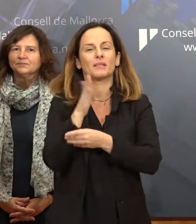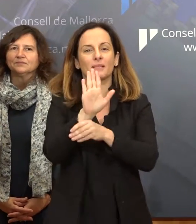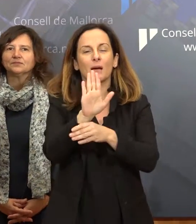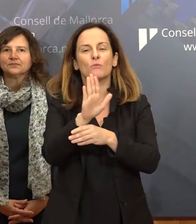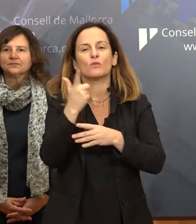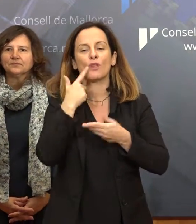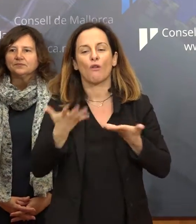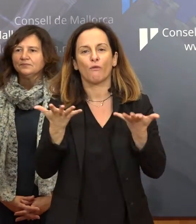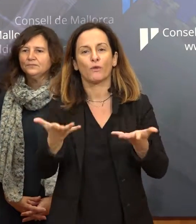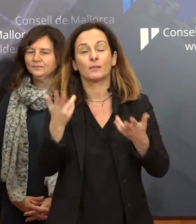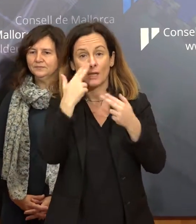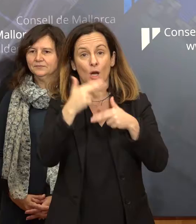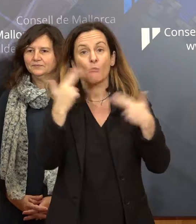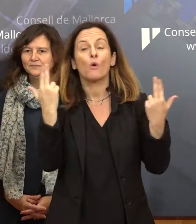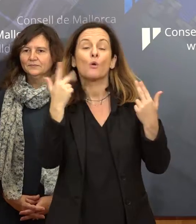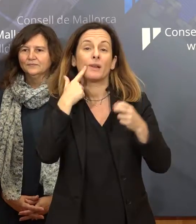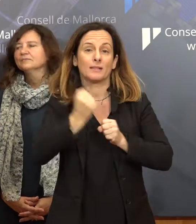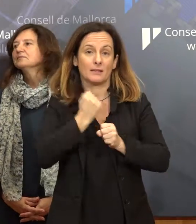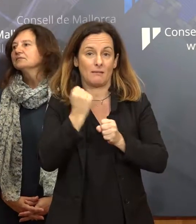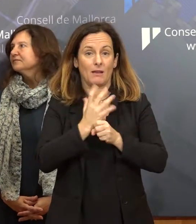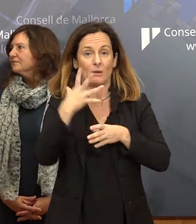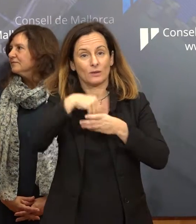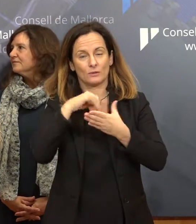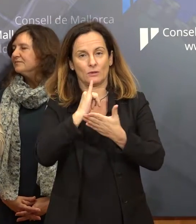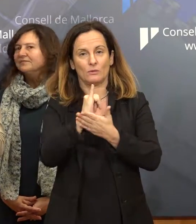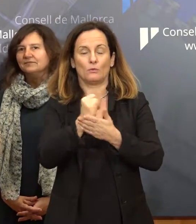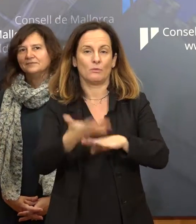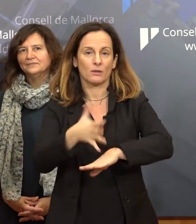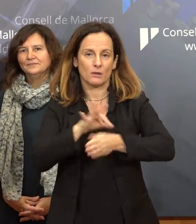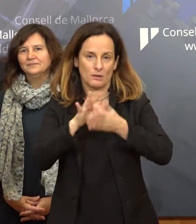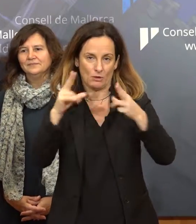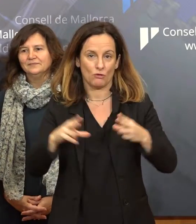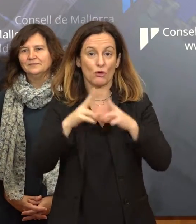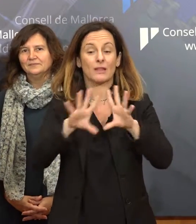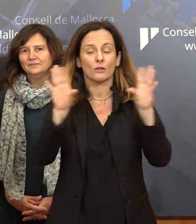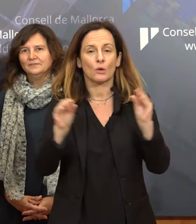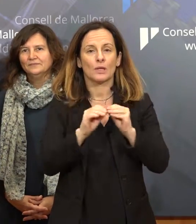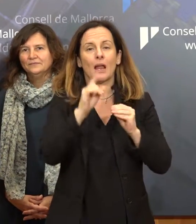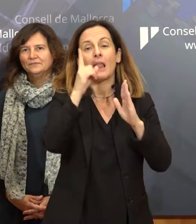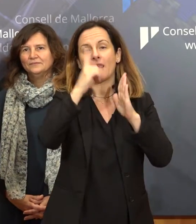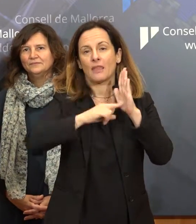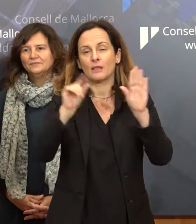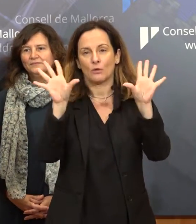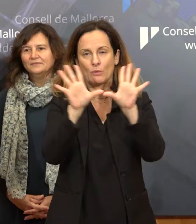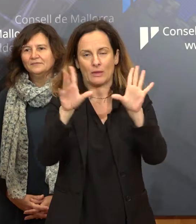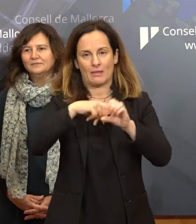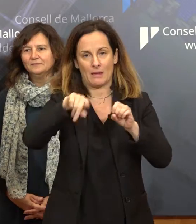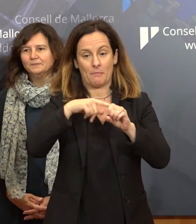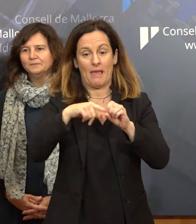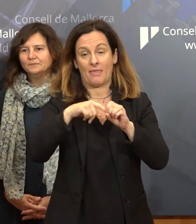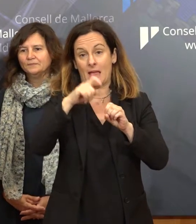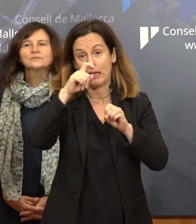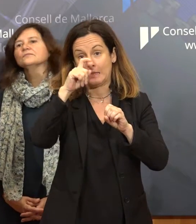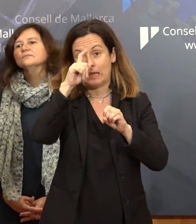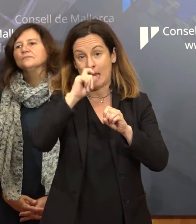d'ocupació de l'Institut Mallorca i d'Afers Socials, que serà de 110 places per a 2017. Aquestes s